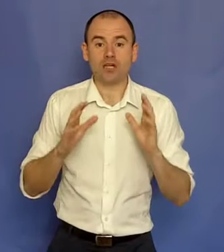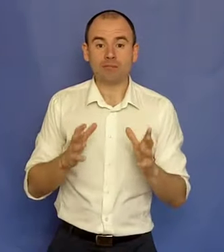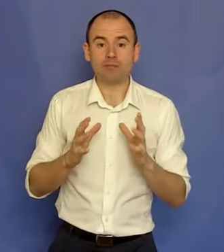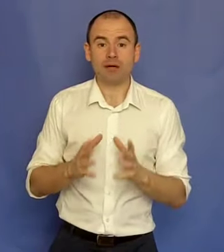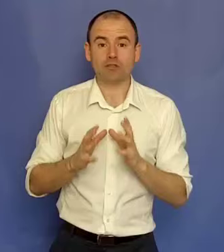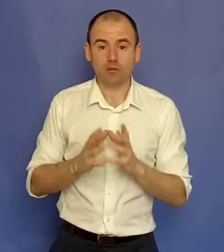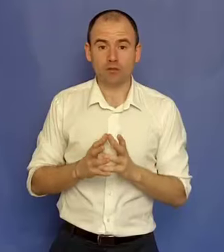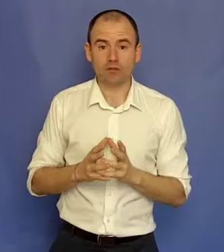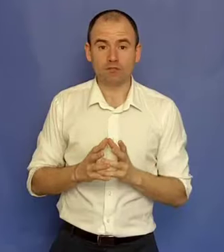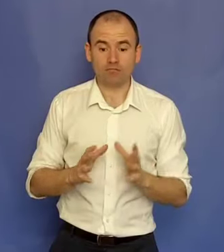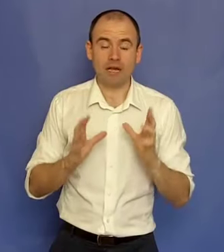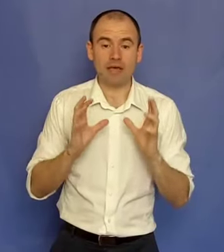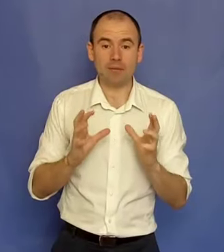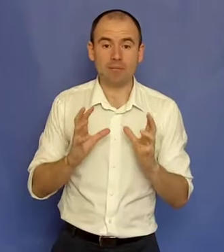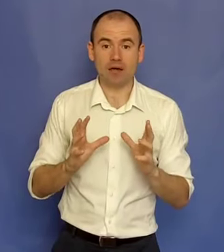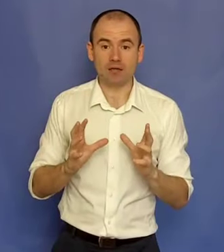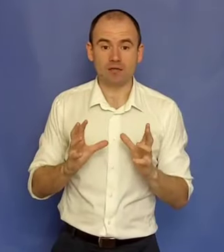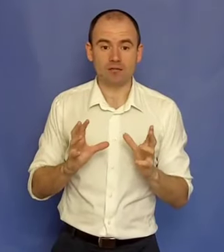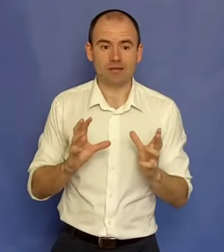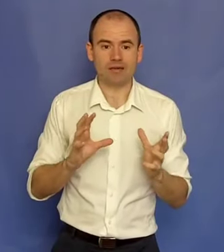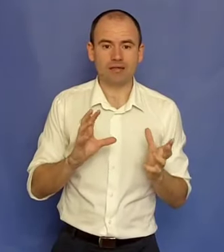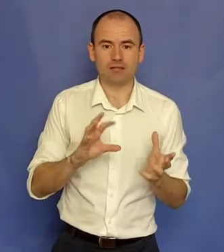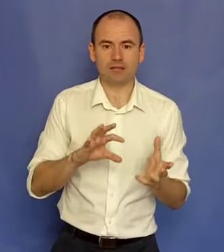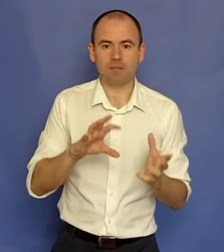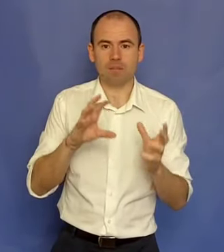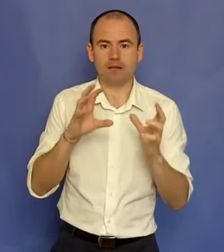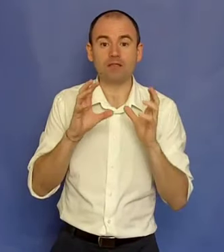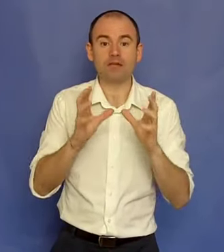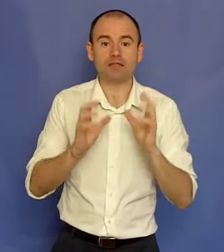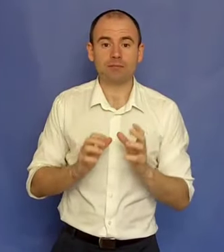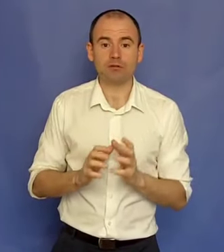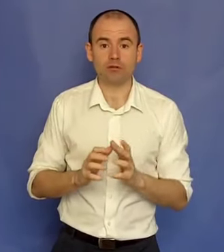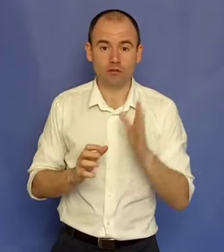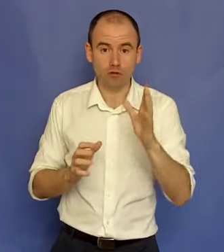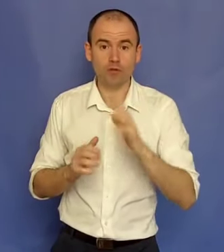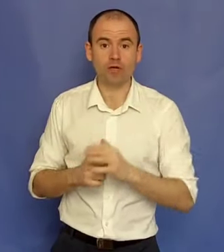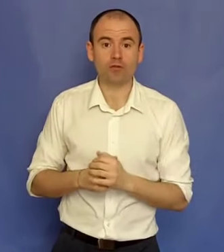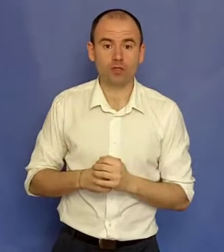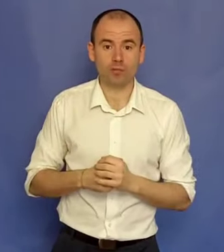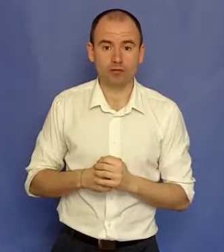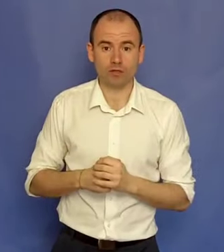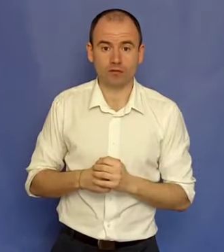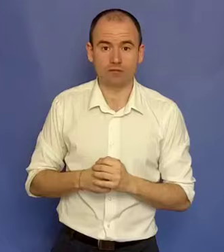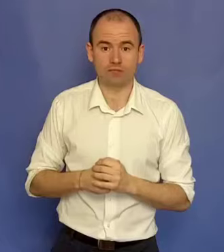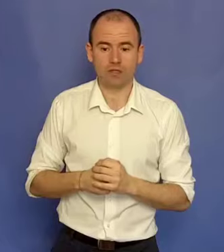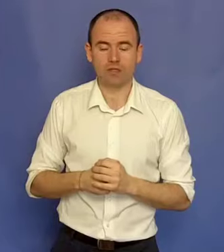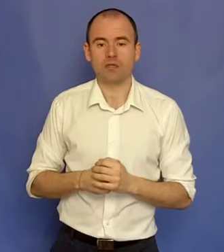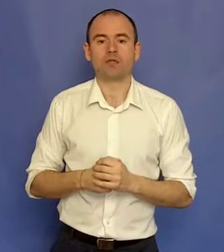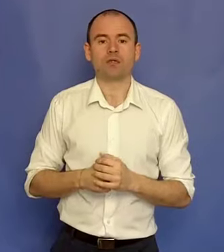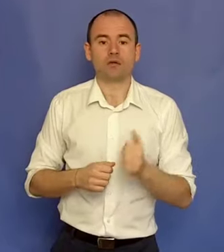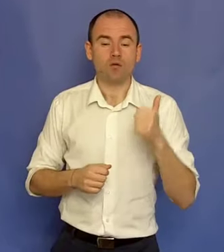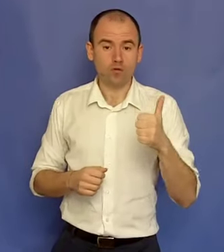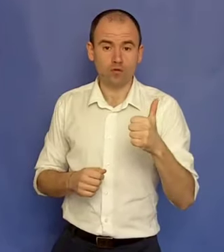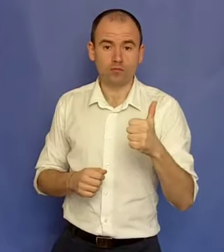Șapte pași scurți de la Eben Pagan ca să devii antreprenor în domeniul în care tu ești pasionat. Unu.